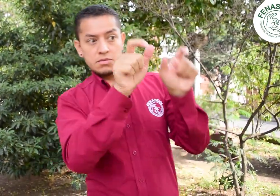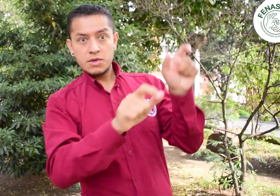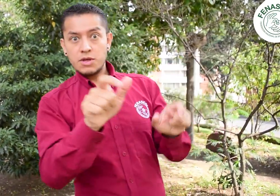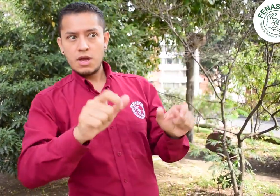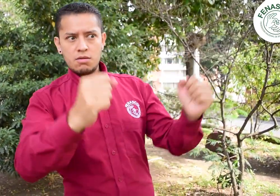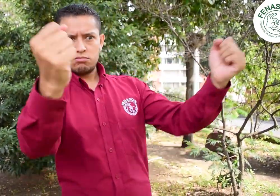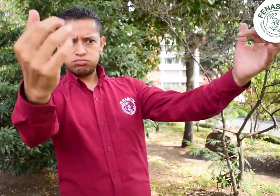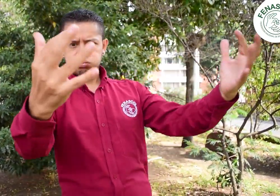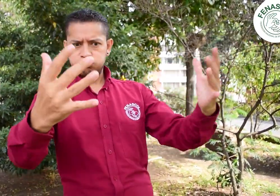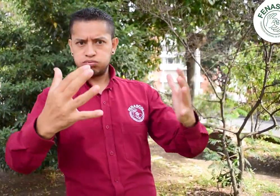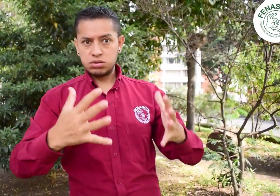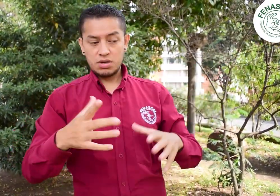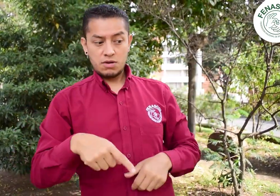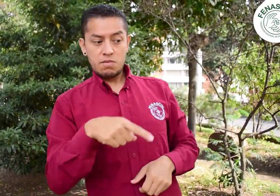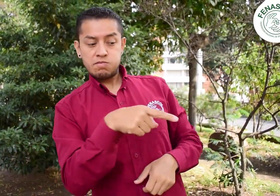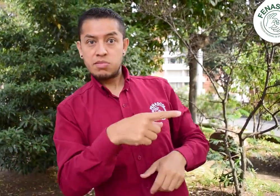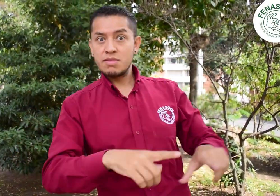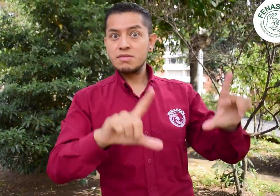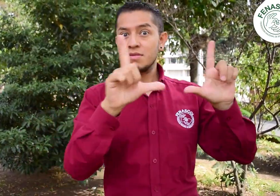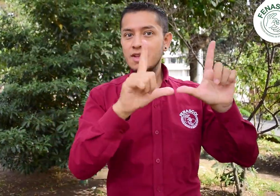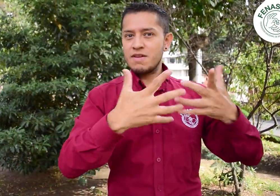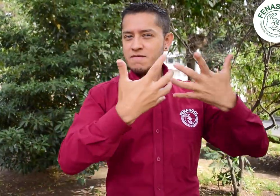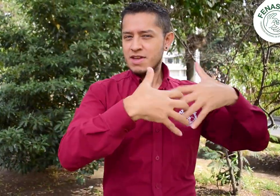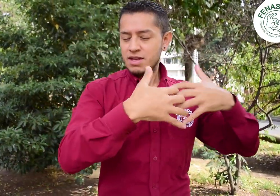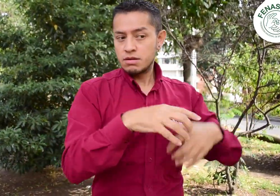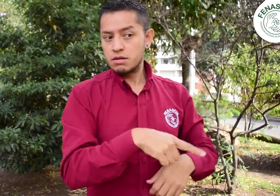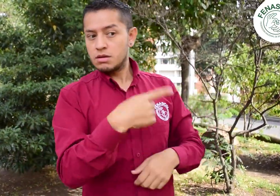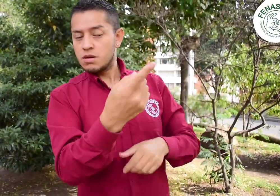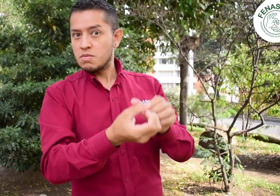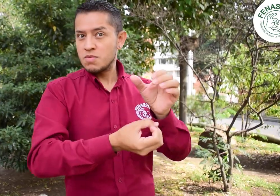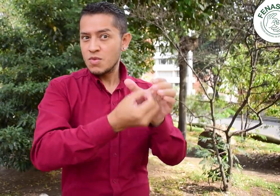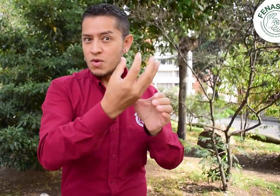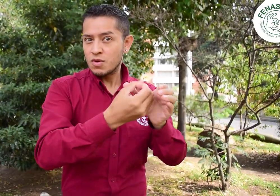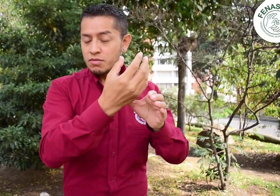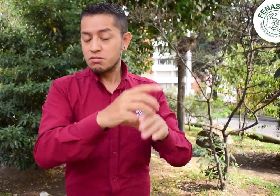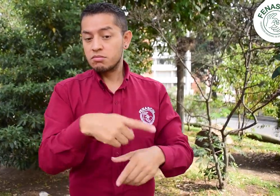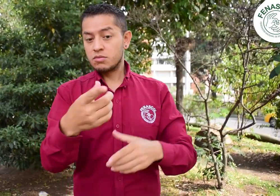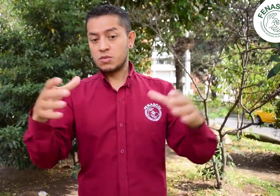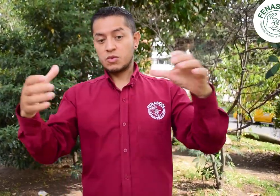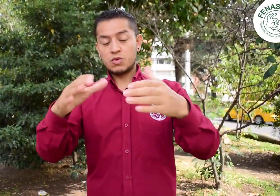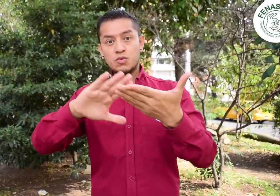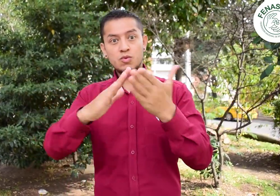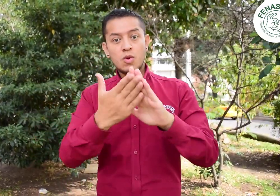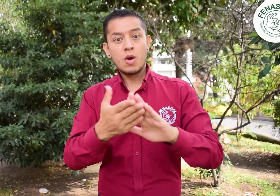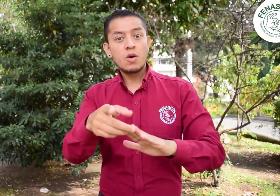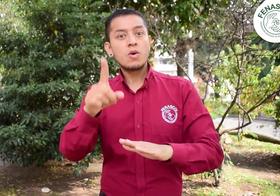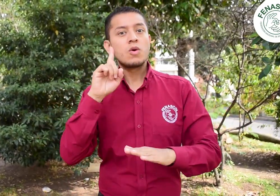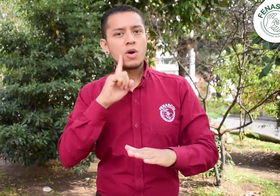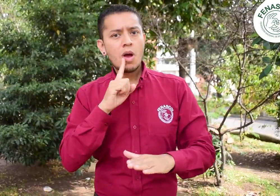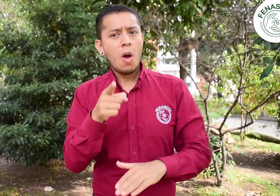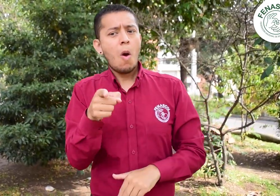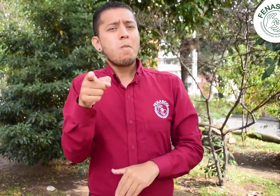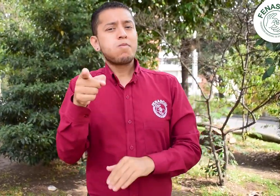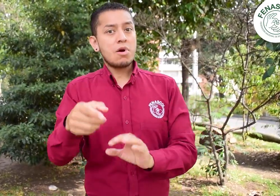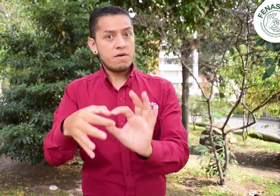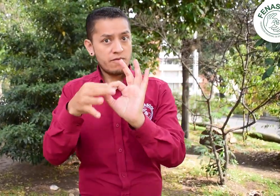Y para el año 2023, con diferentes actores del ecosistema de televisión, como los operadores,